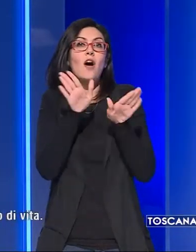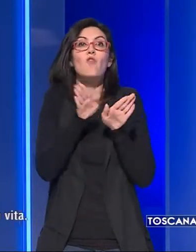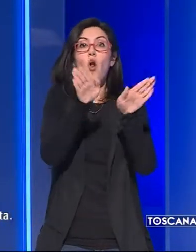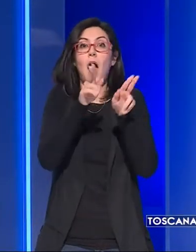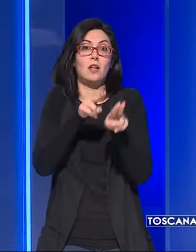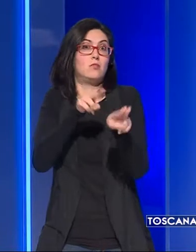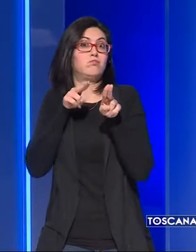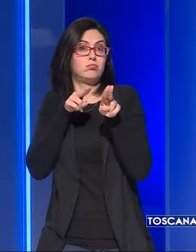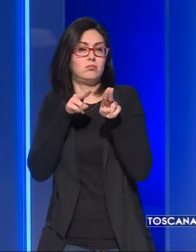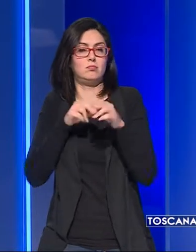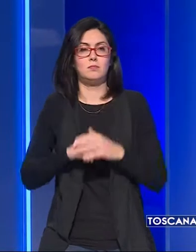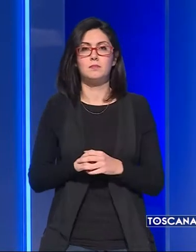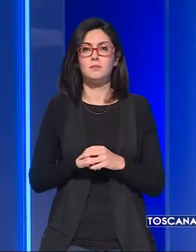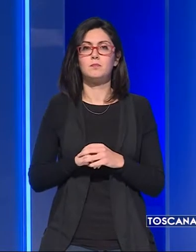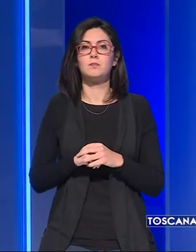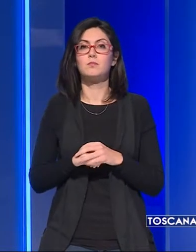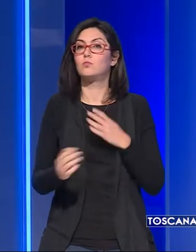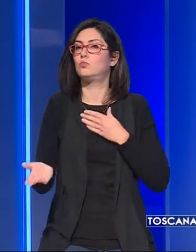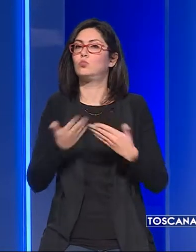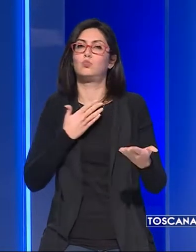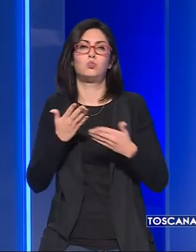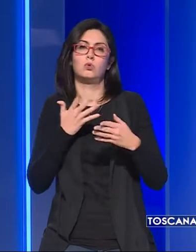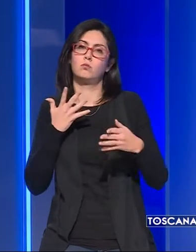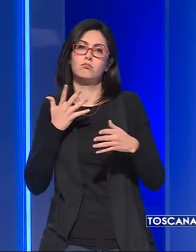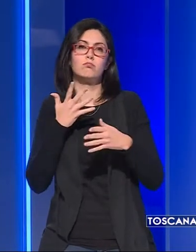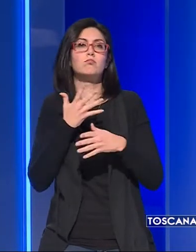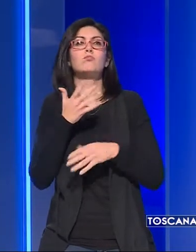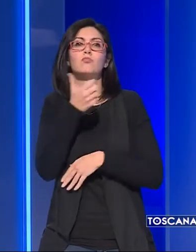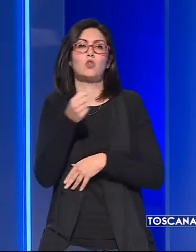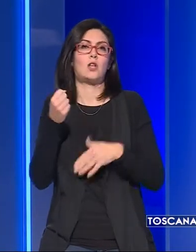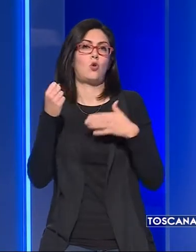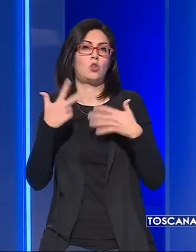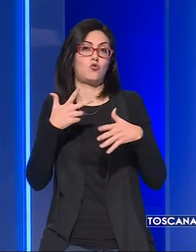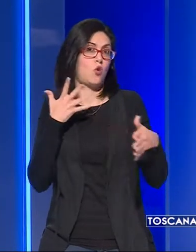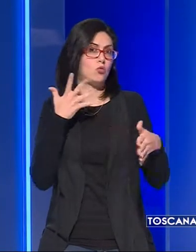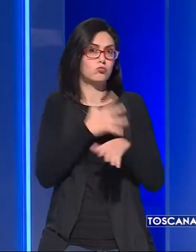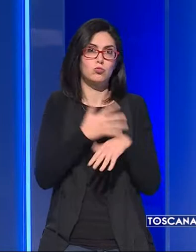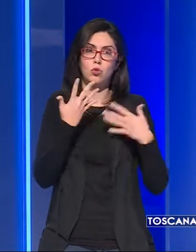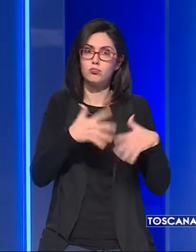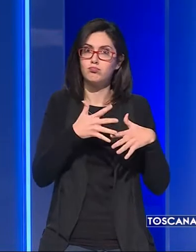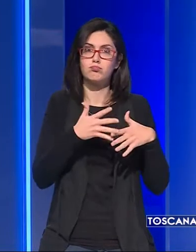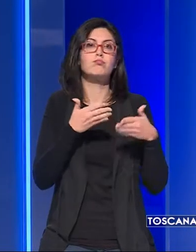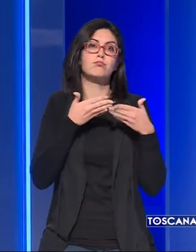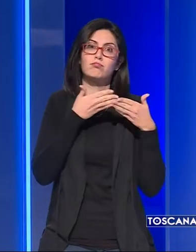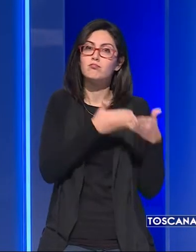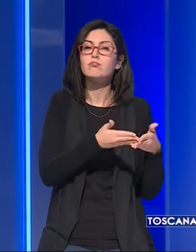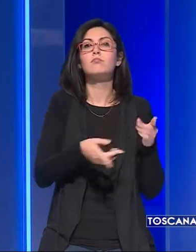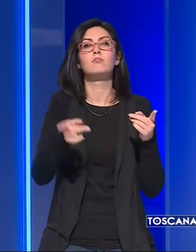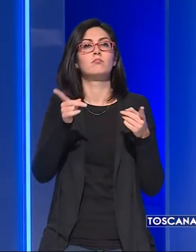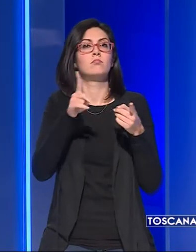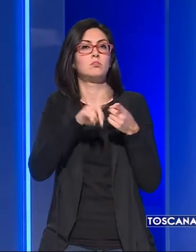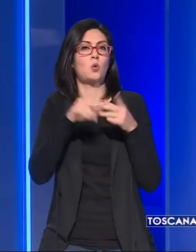volatile. Subito soccorso dal personale del 118, intervenuto sul posto. Insieme ai